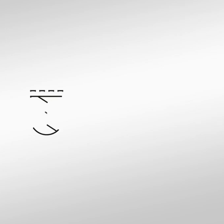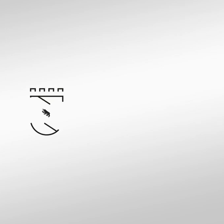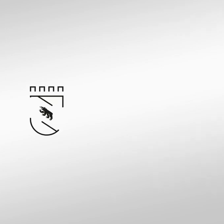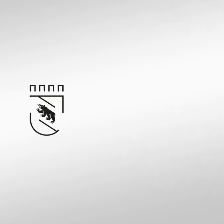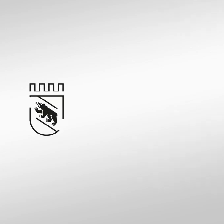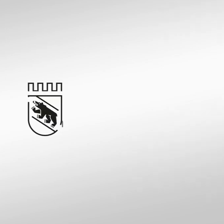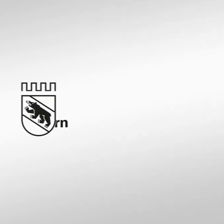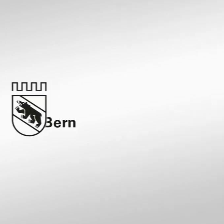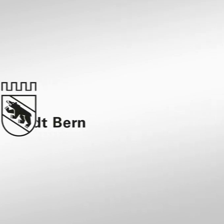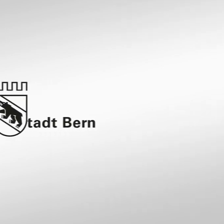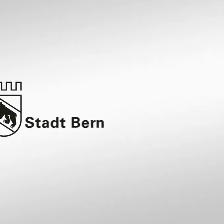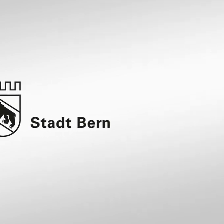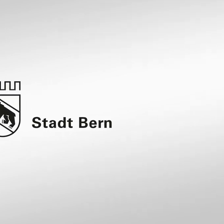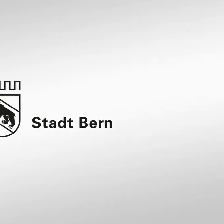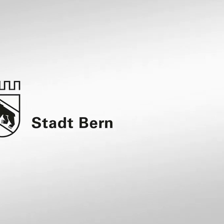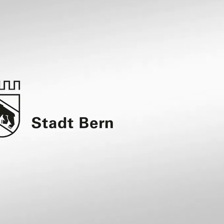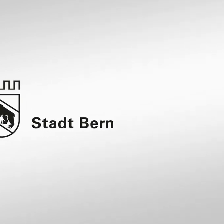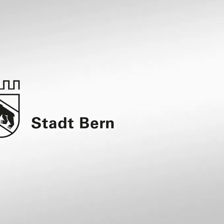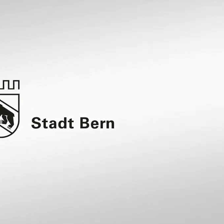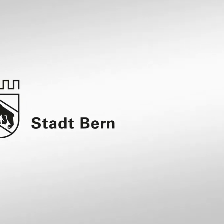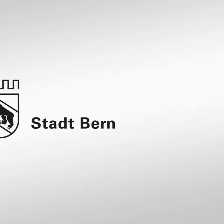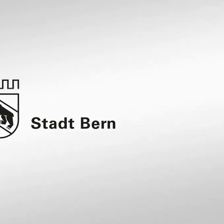Dies ist ein Informationsvideo der Stadt Bern.